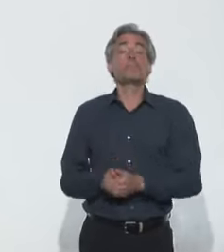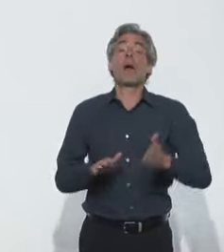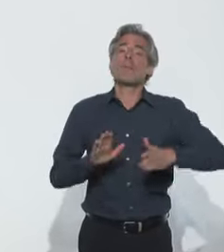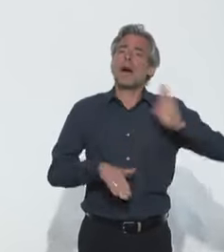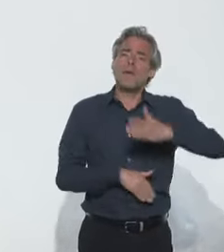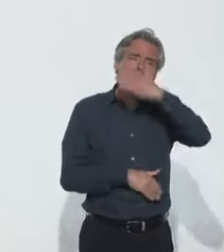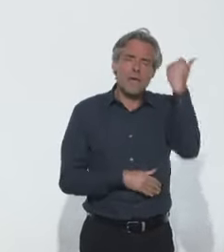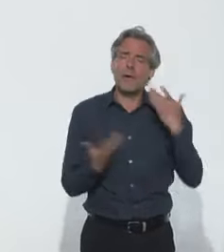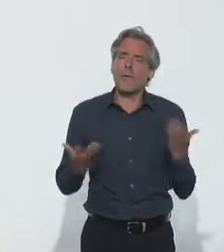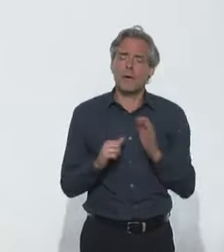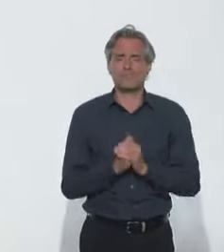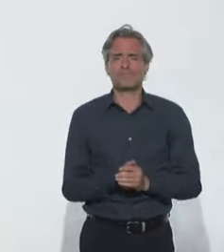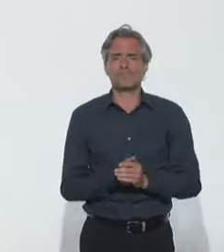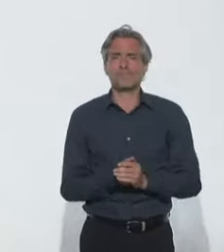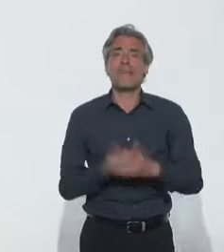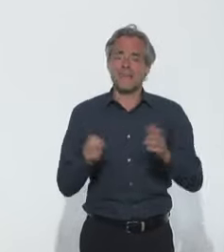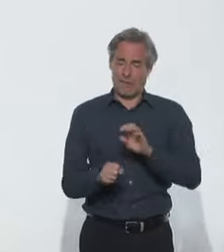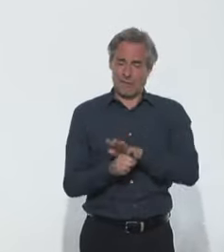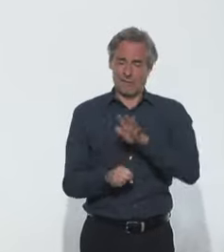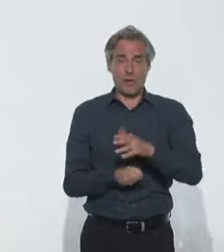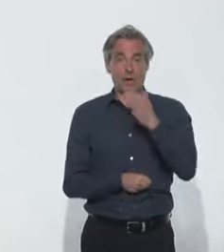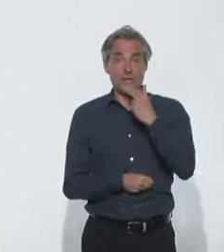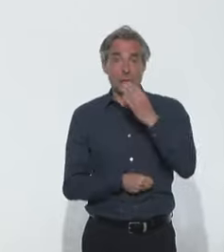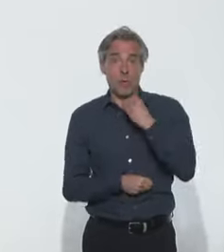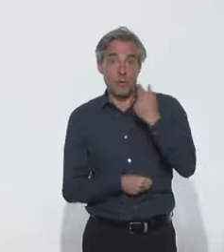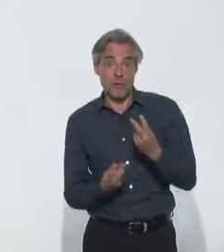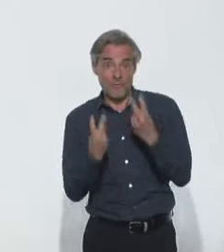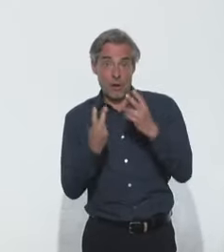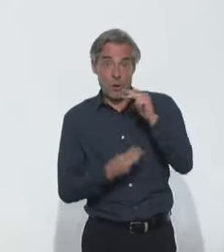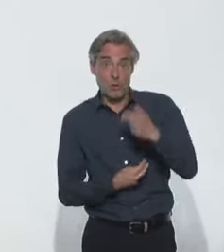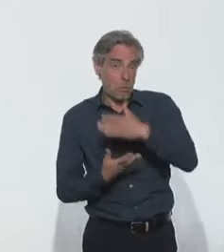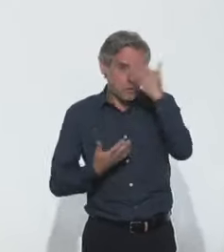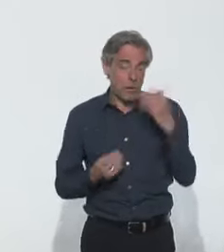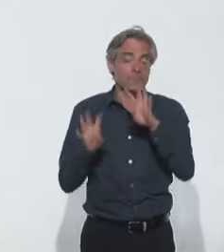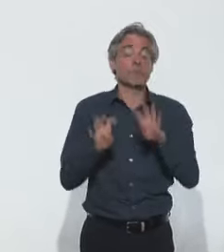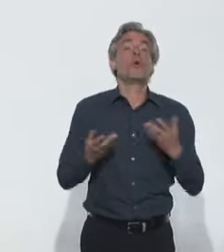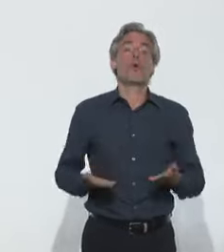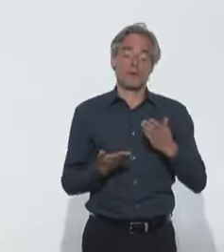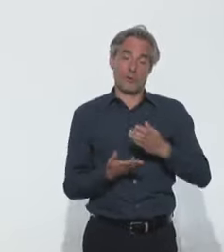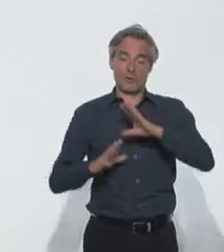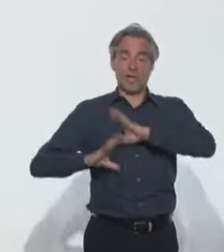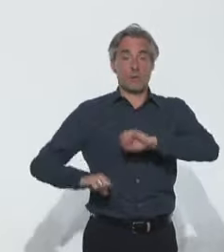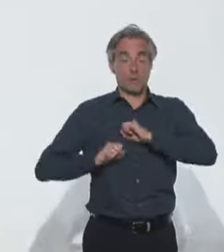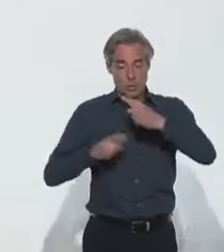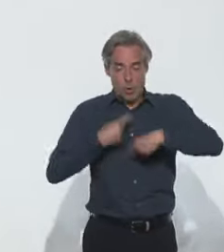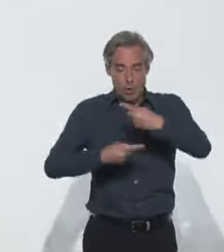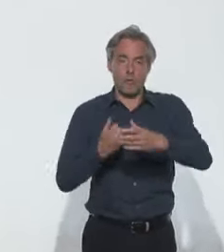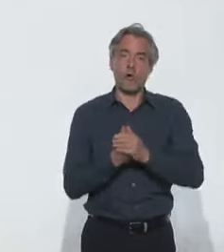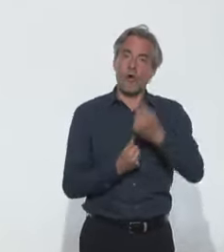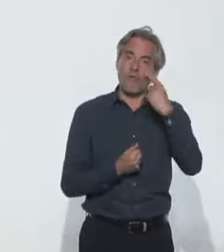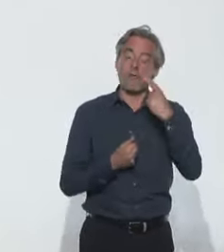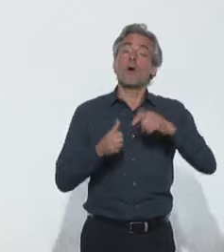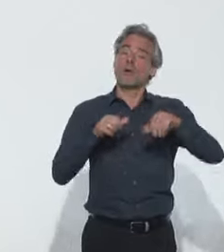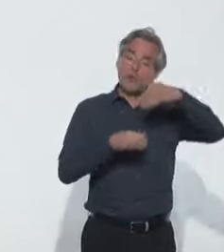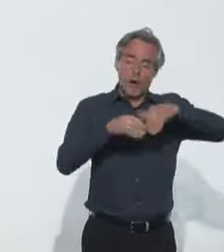ne savait pas, c'est l'efficacité de ces anticorps. On est en train de les tester pour savoir si effectivement dans un modèle